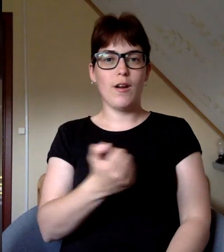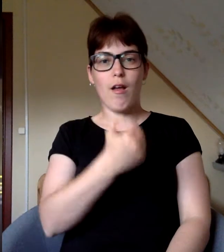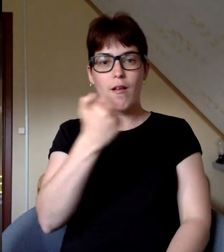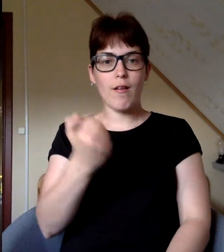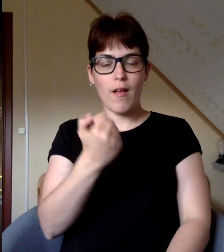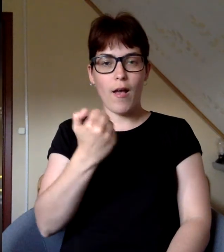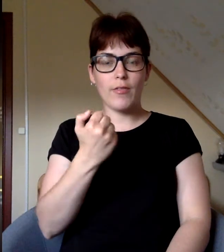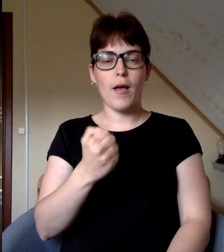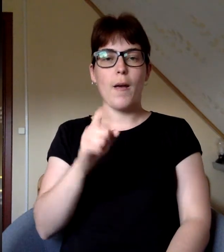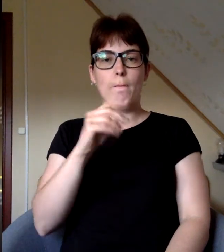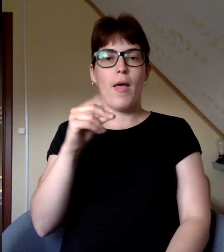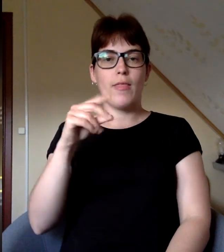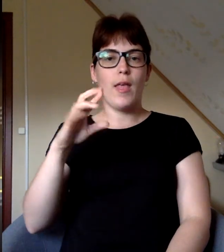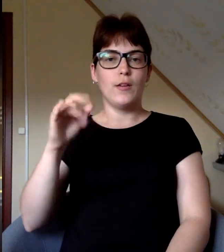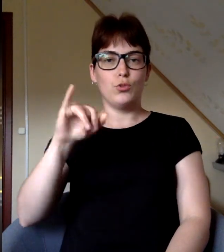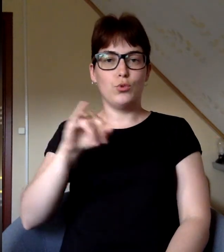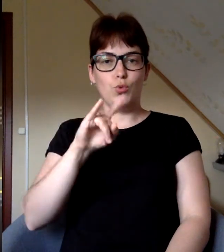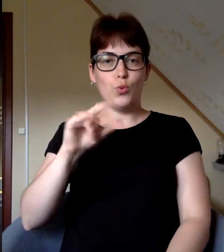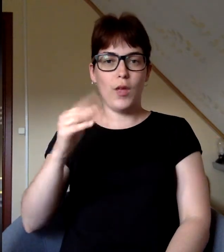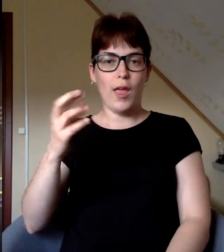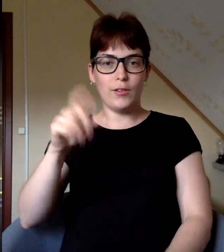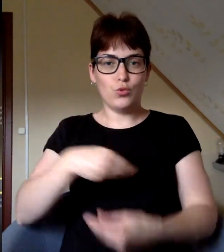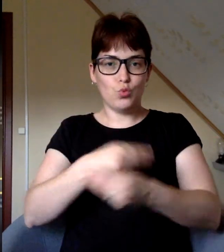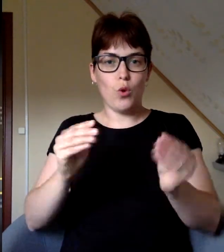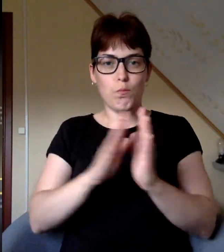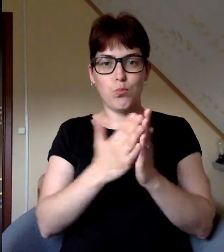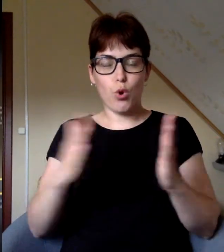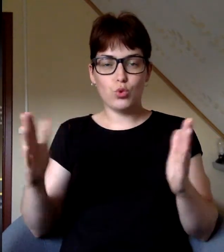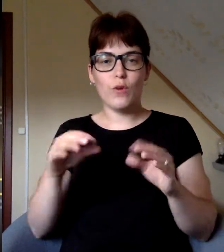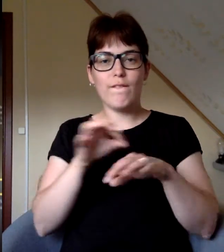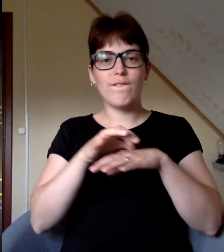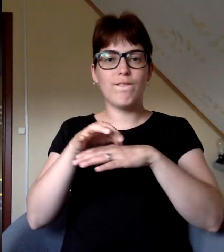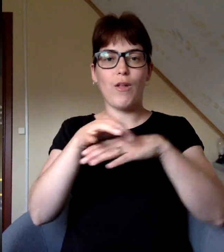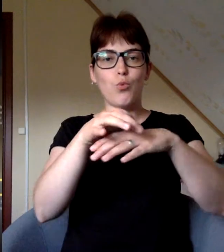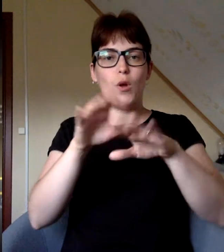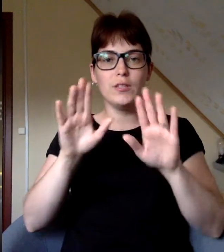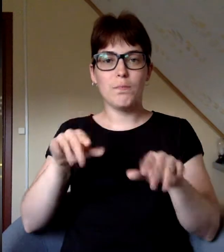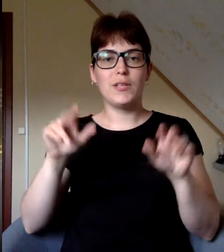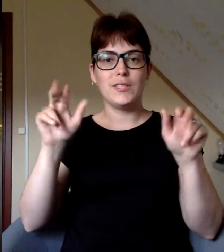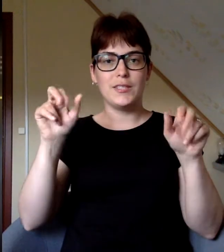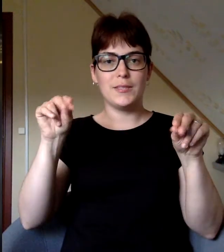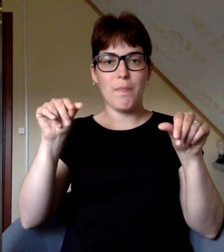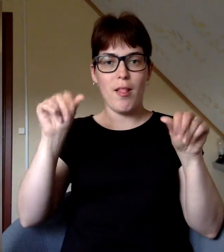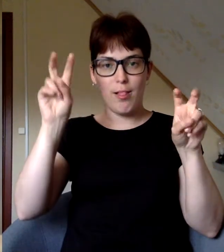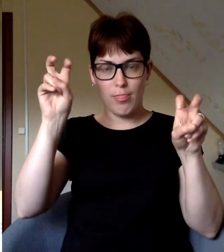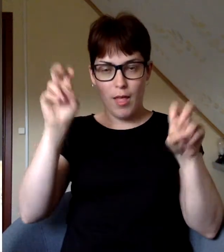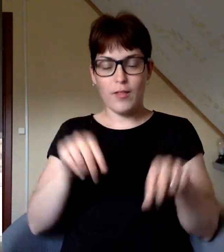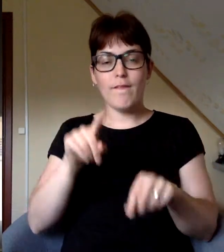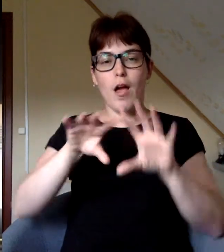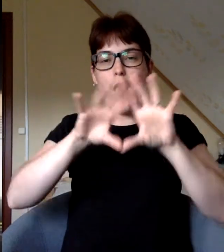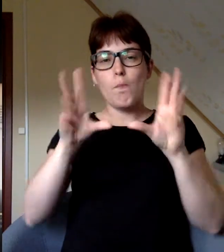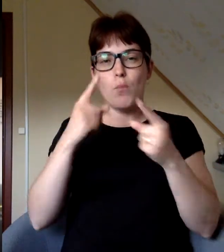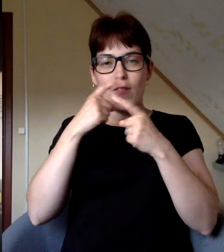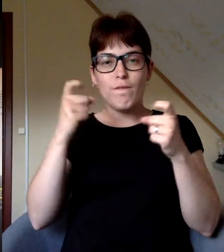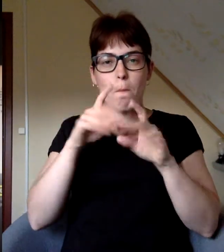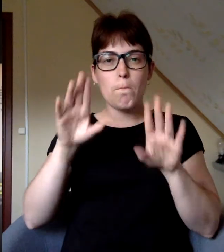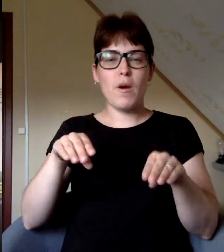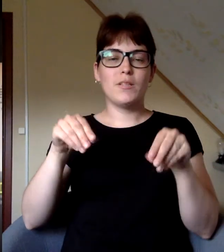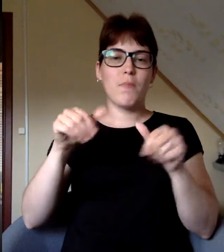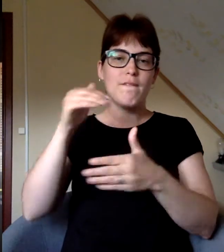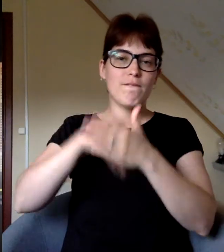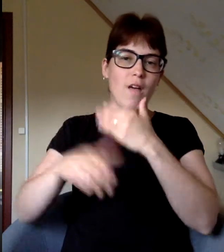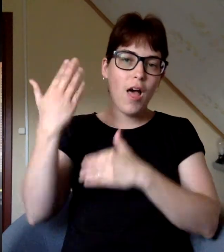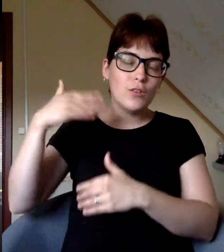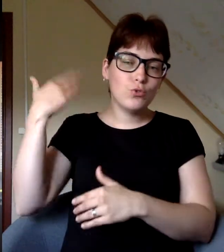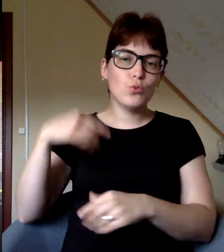1932. gadā Pēteris Jūgeris izdot brošūru Vadonis pa Smelteni, kurā apkopota informācija gan